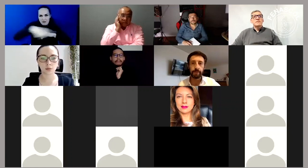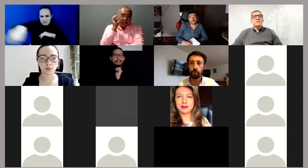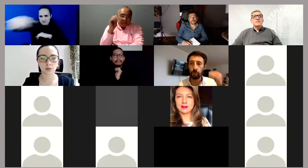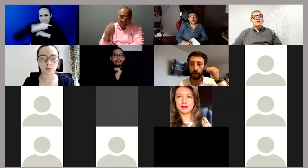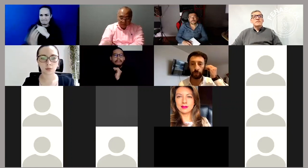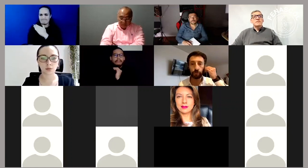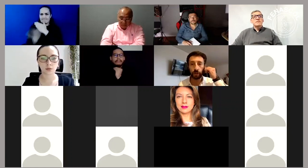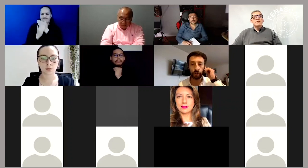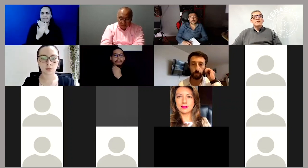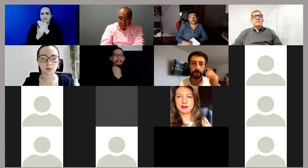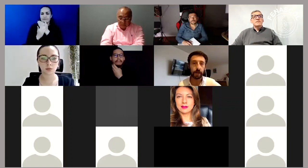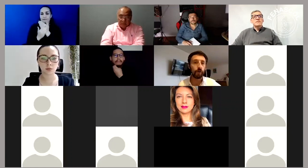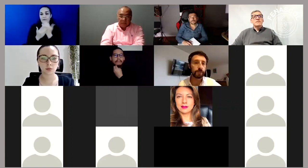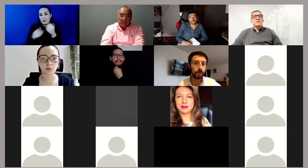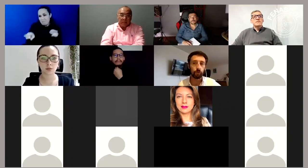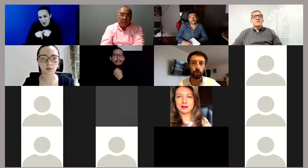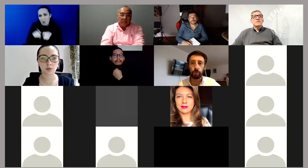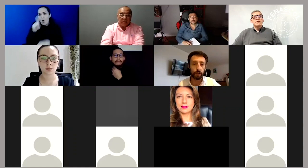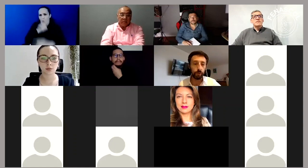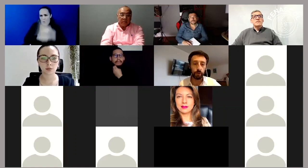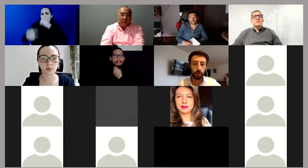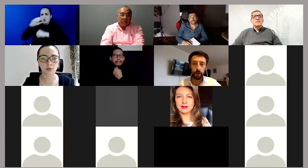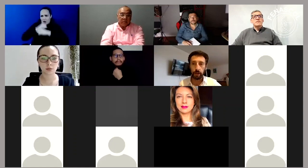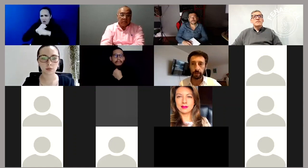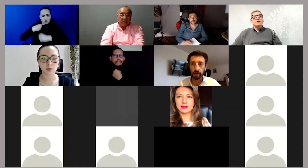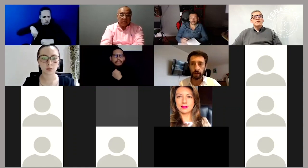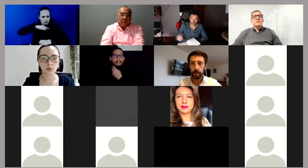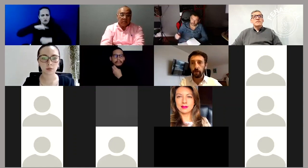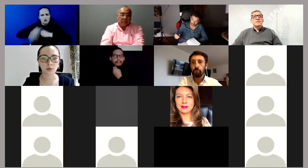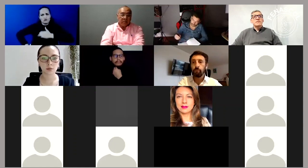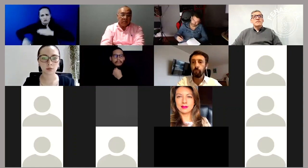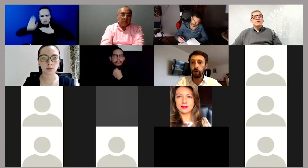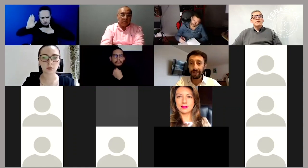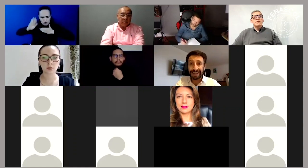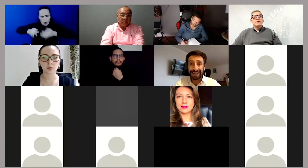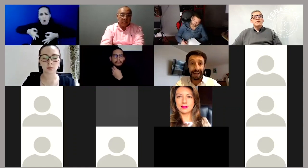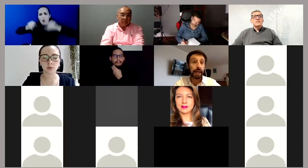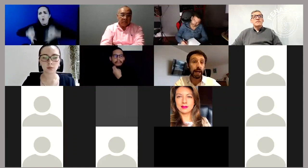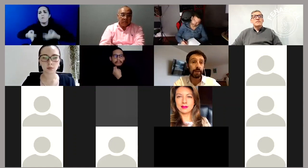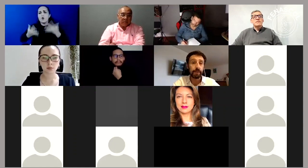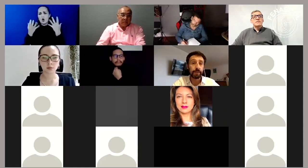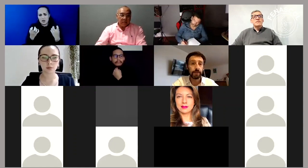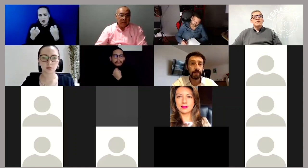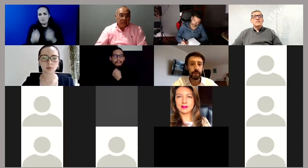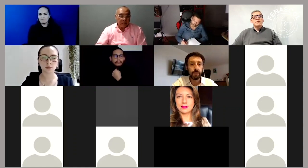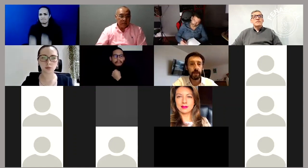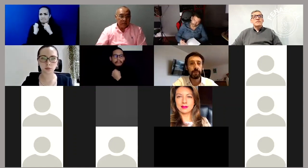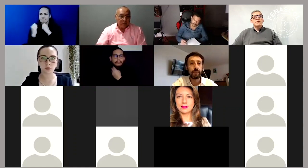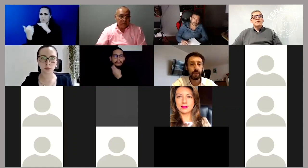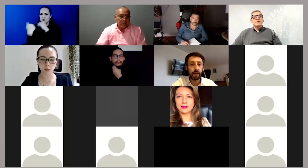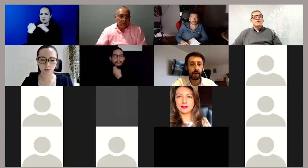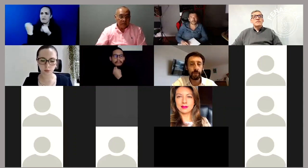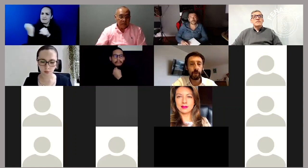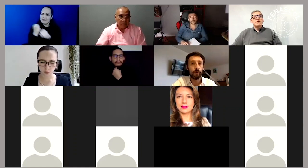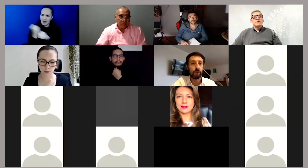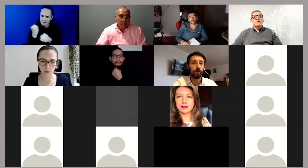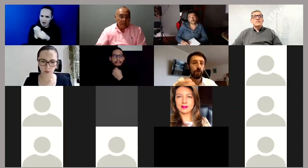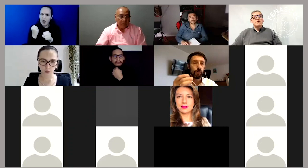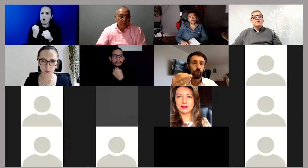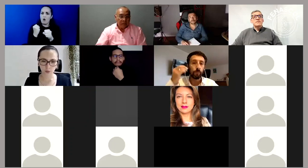mostrando que, pues, que así como lo hemos dicho el año pasado, estamos cumpliendo en hacer, pues, nuestra tarea